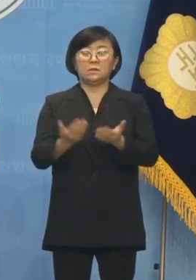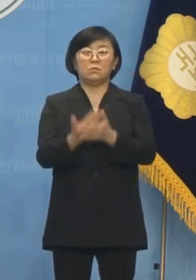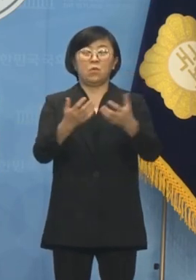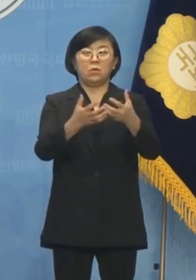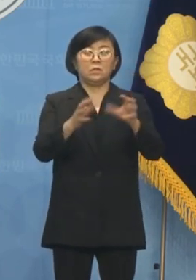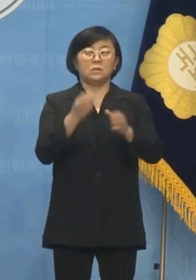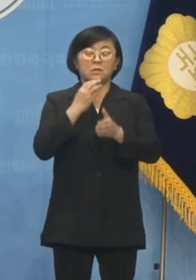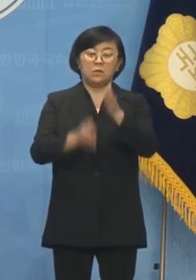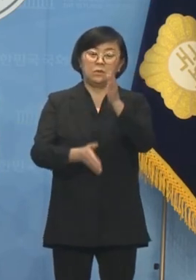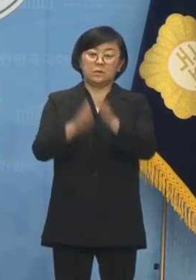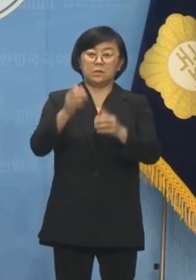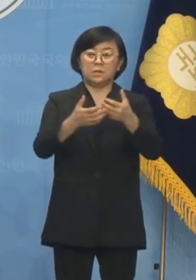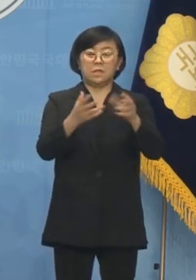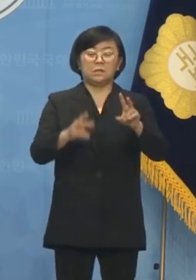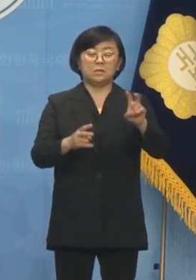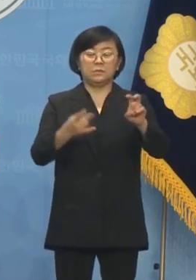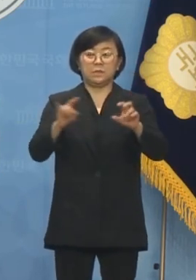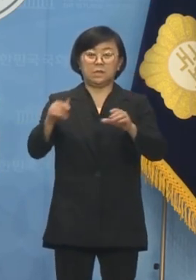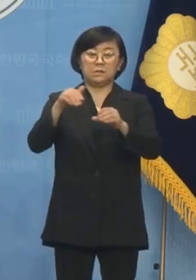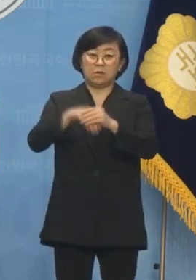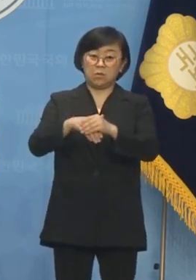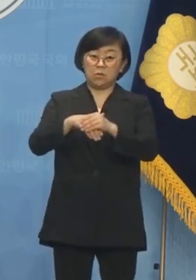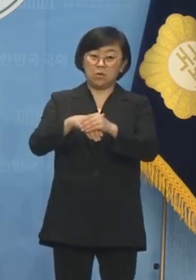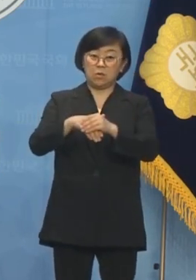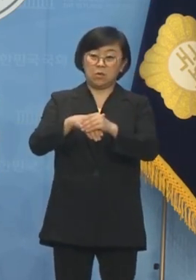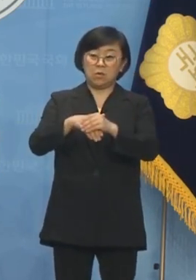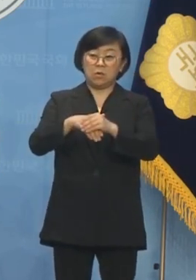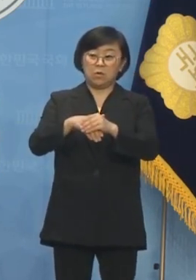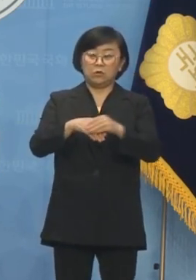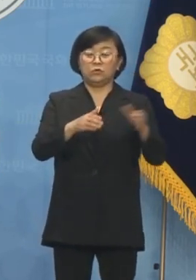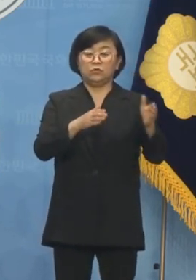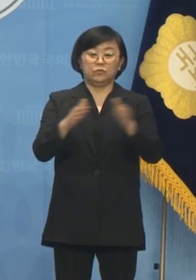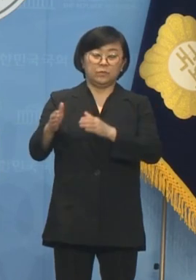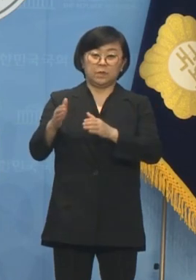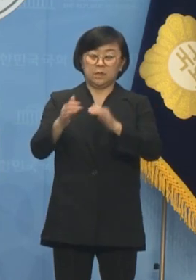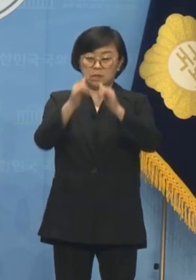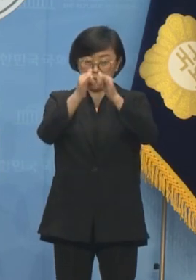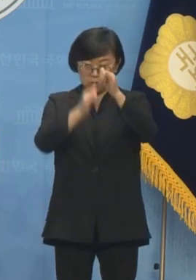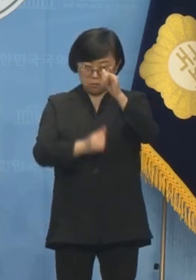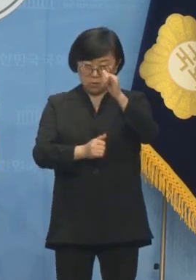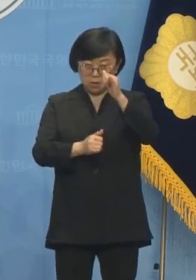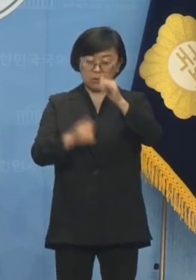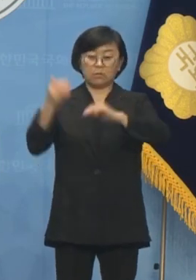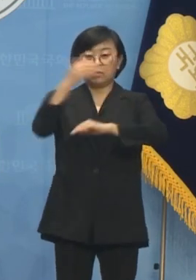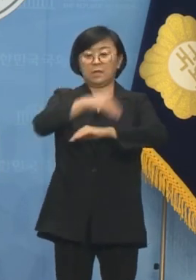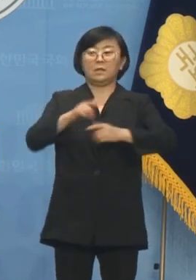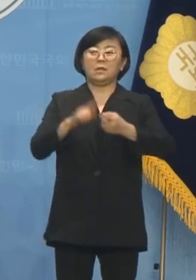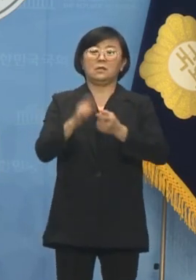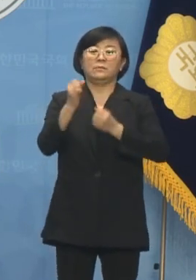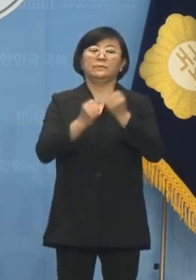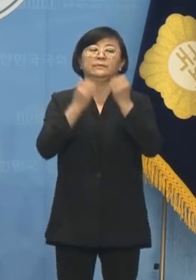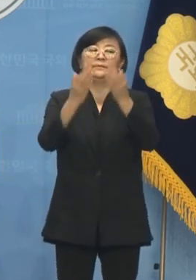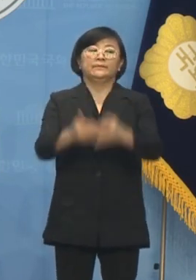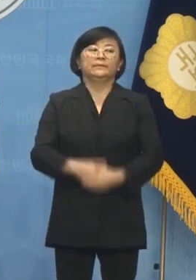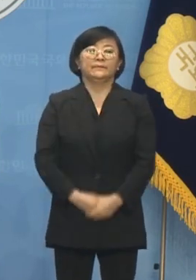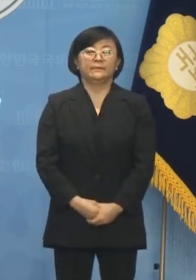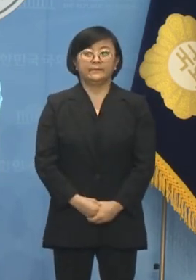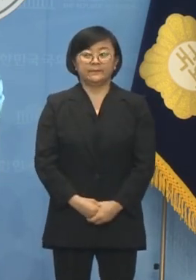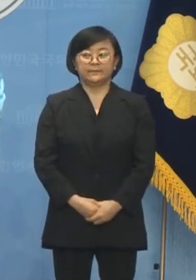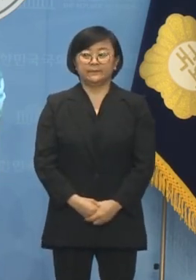서울시당의 22대 총선 준비 경과와 이후 전략을 말씀드리도록 하겠습니다.